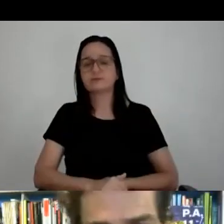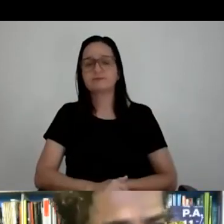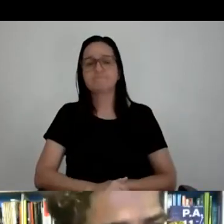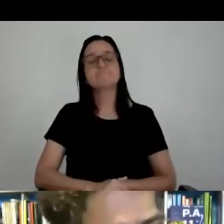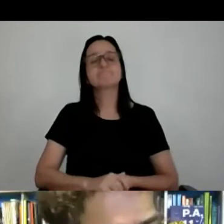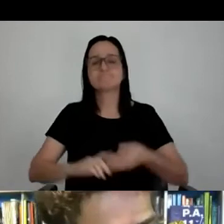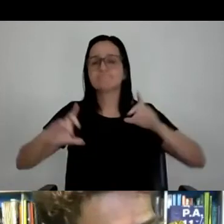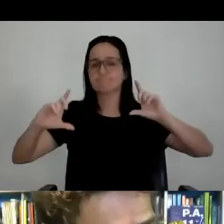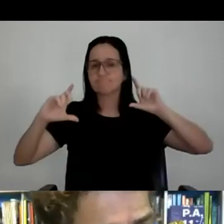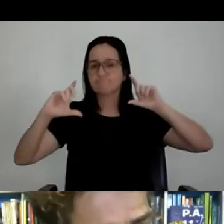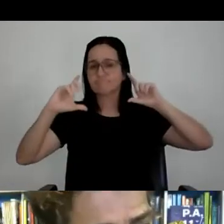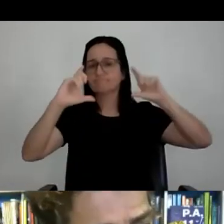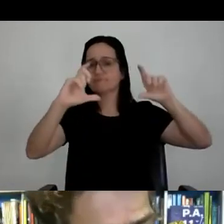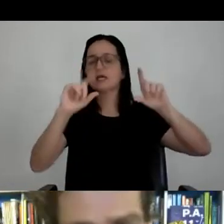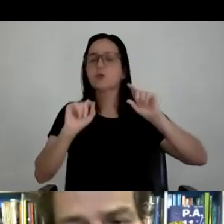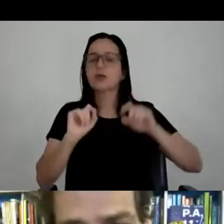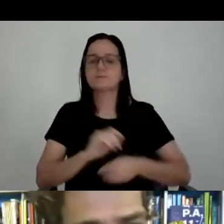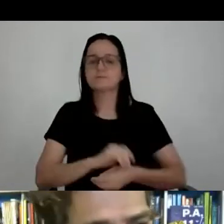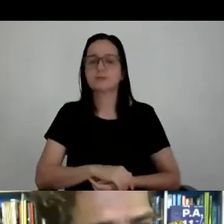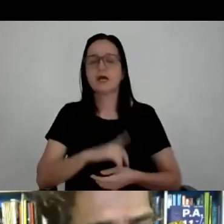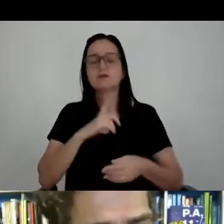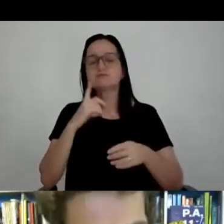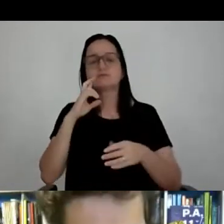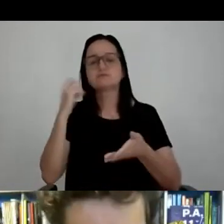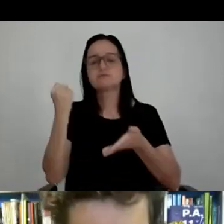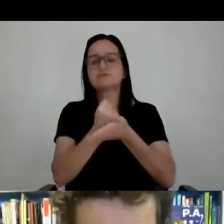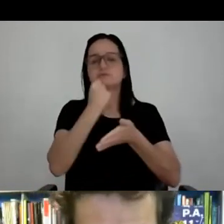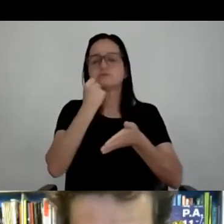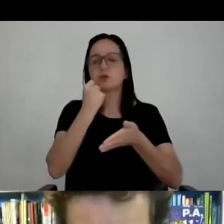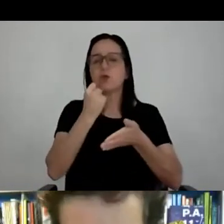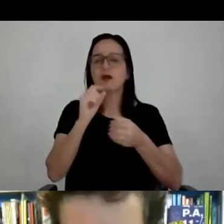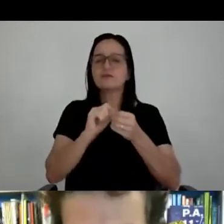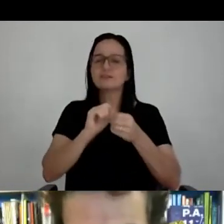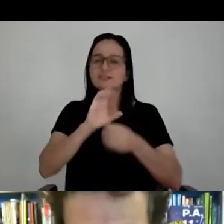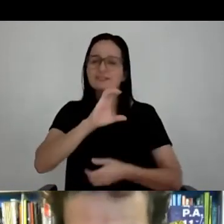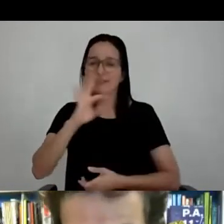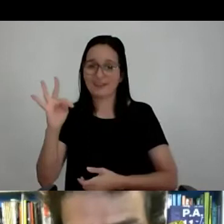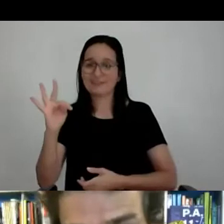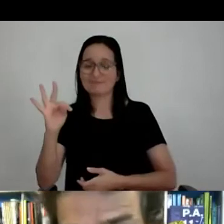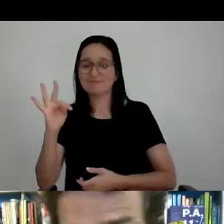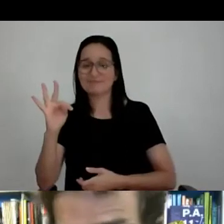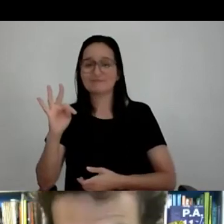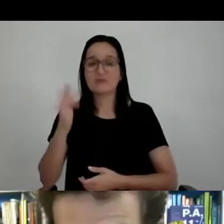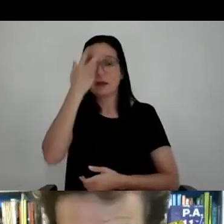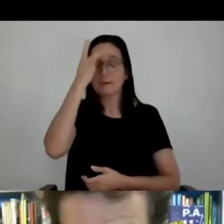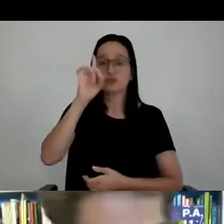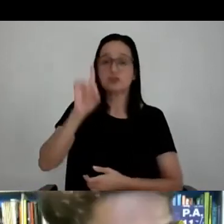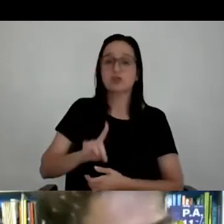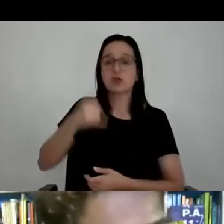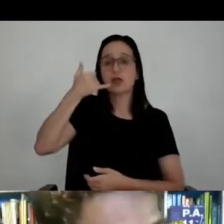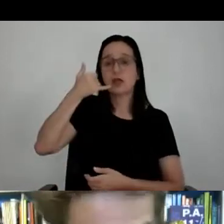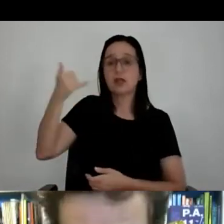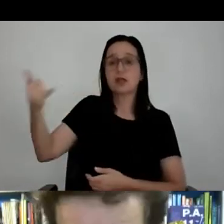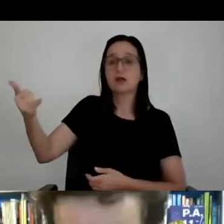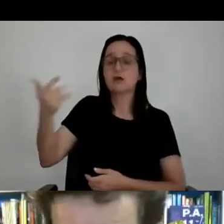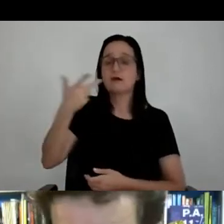o que eu falo da comunicação, que a gente estabeleceu isso e, quando inaugurou o CT, eu lembro que a direção ligou para a gente e comentou, pô, João, olha que